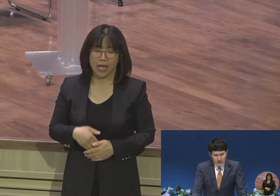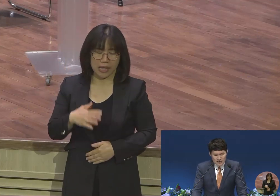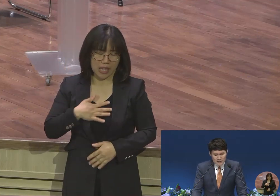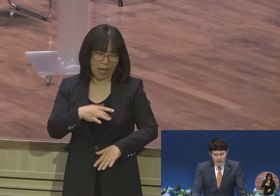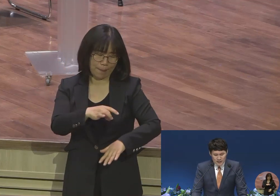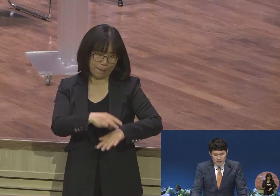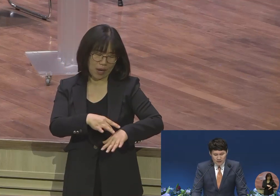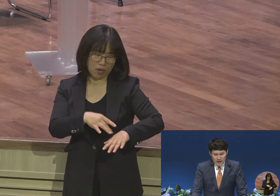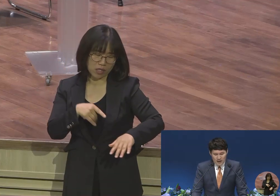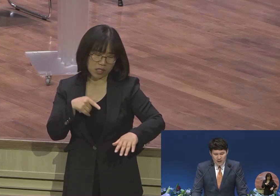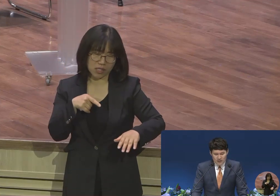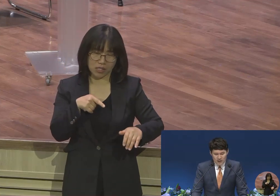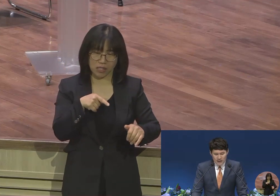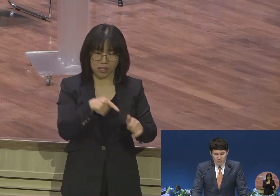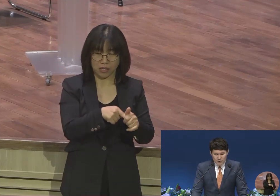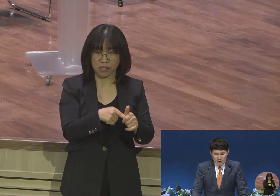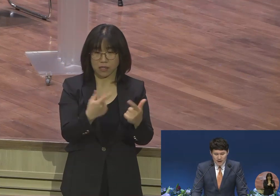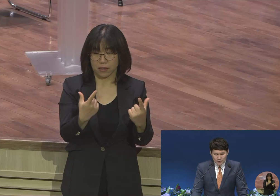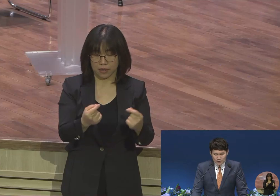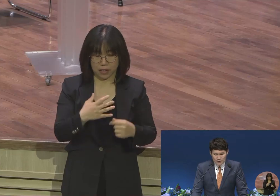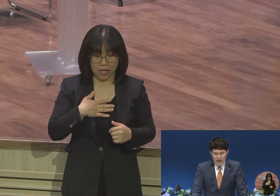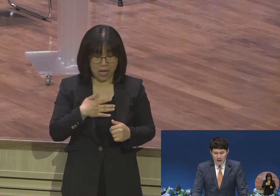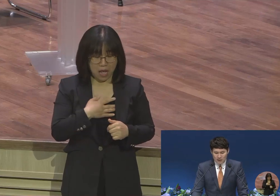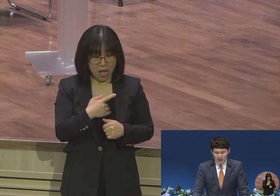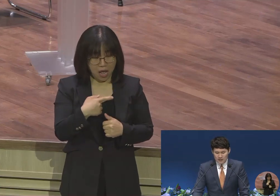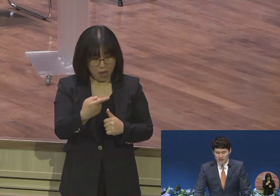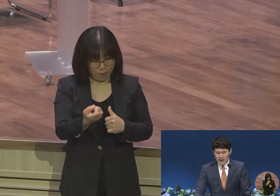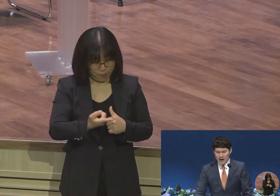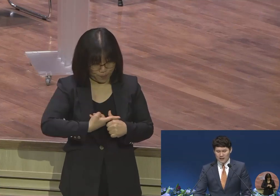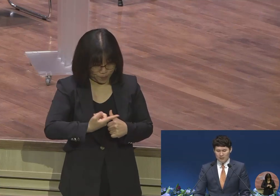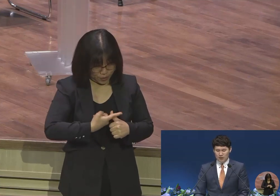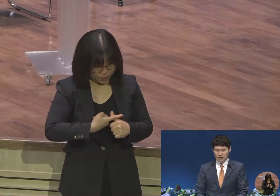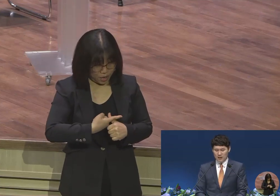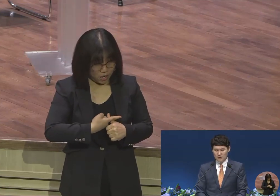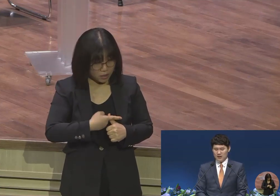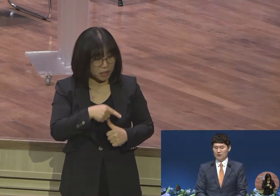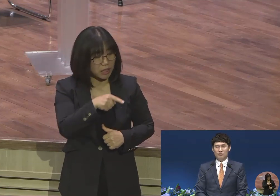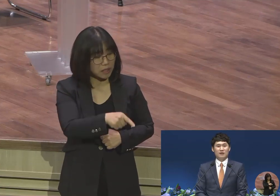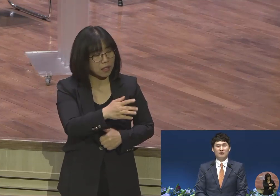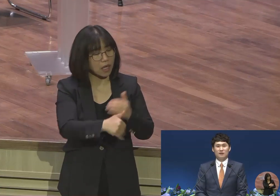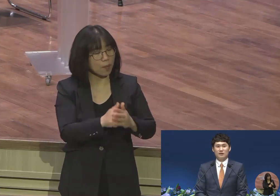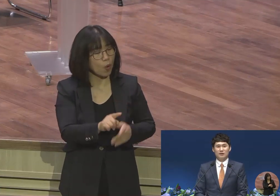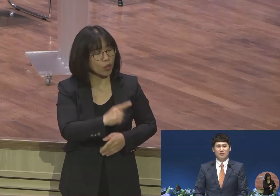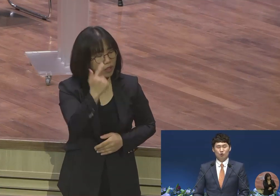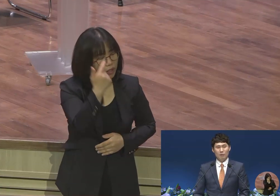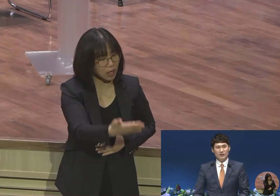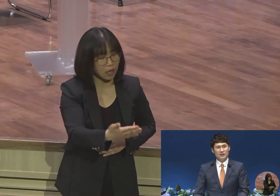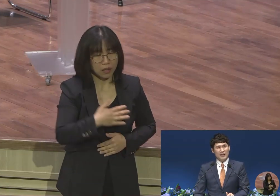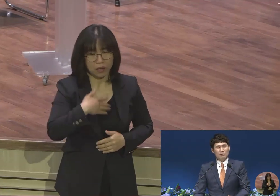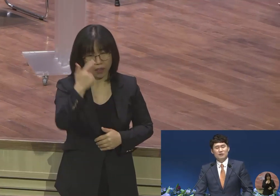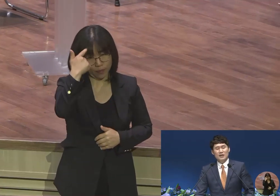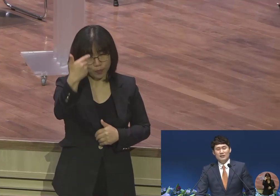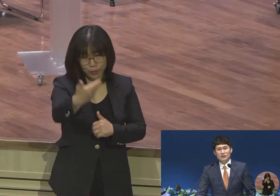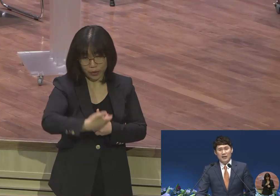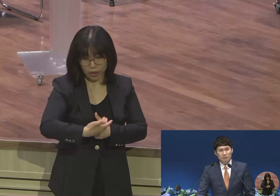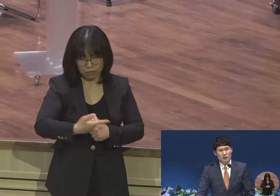칼같이 내 대적이 나를 비방하여 늘 내게 말하기를 내 하나님이 어디 있느냐 하도다 도망치는 다윗을 향해서 사람들이